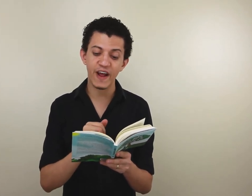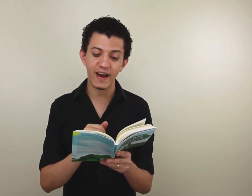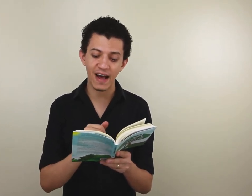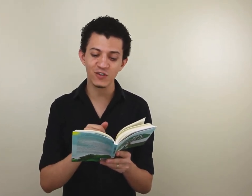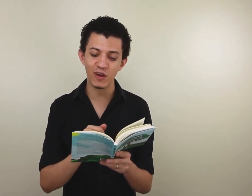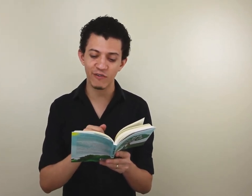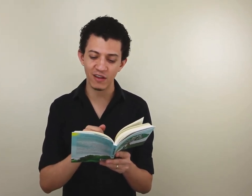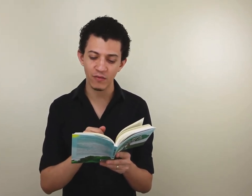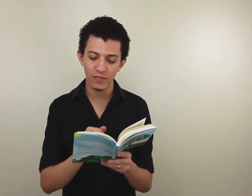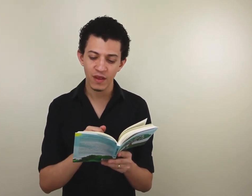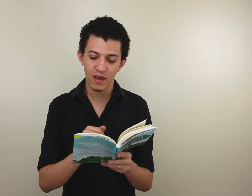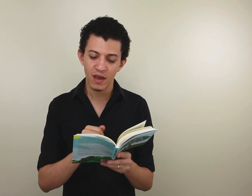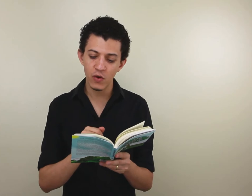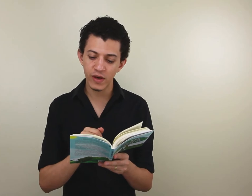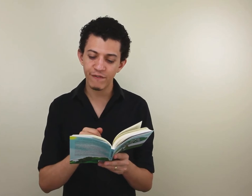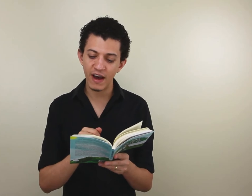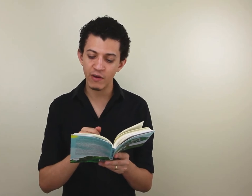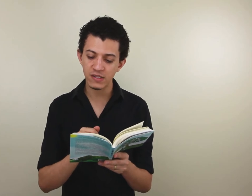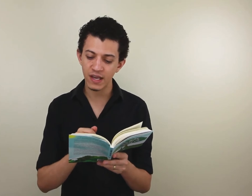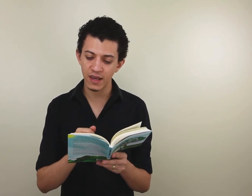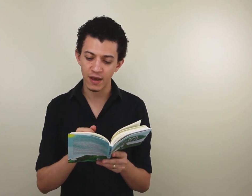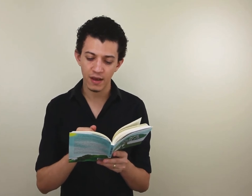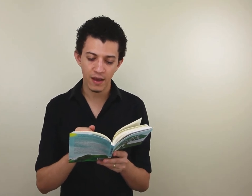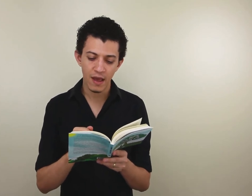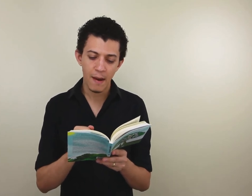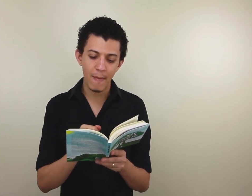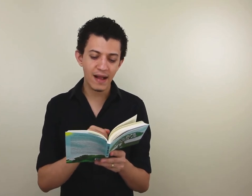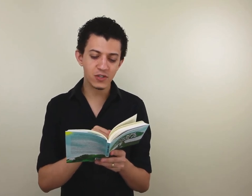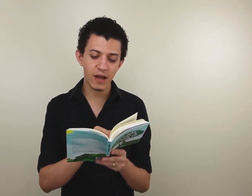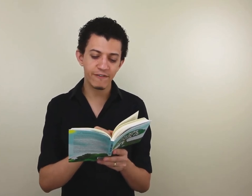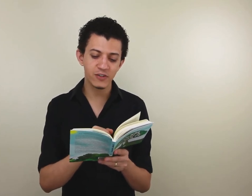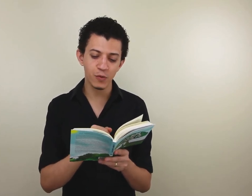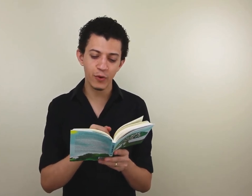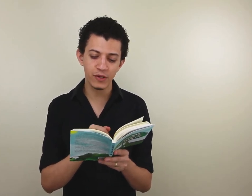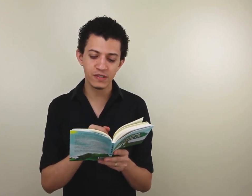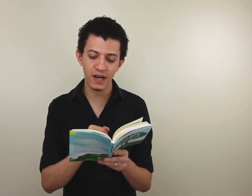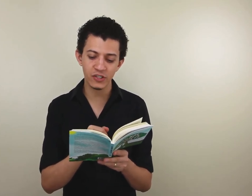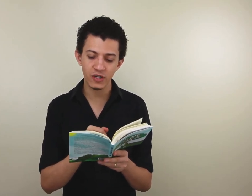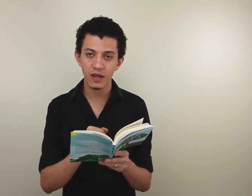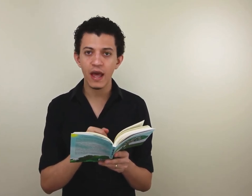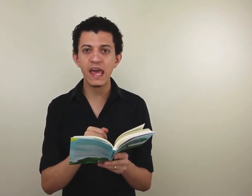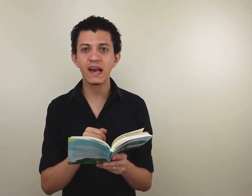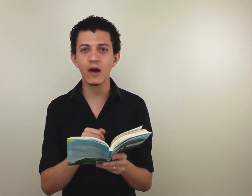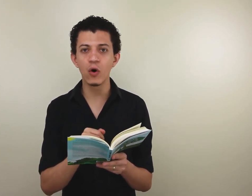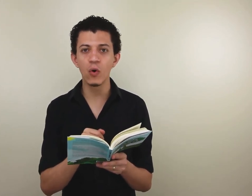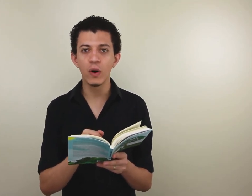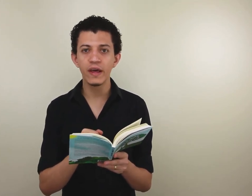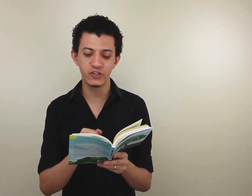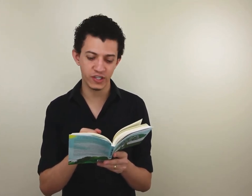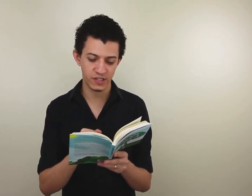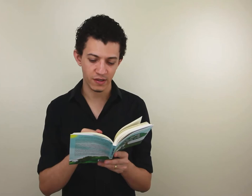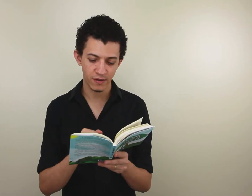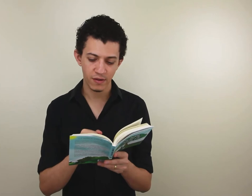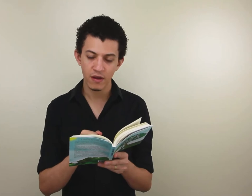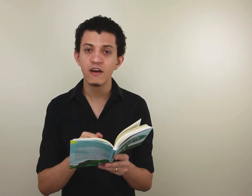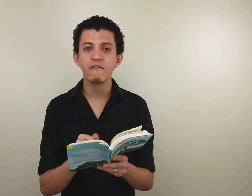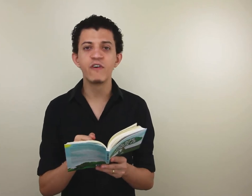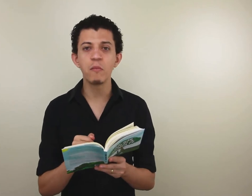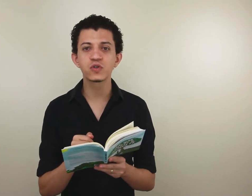fracasso do evento e o que fariam a seguir. Madison refletiu por um instante, encarou e disse, vamos